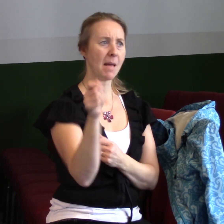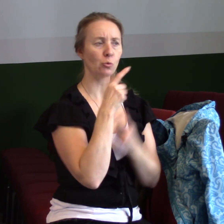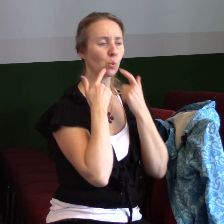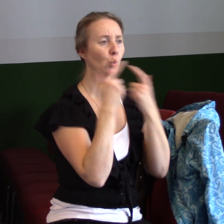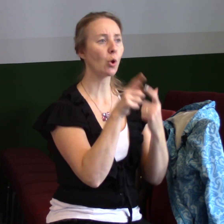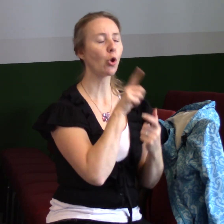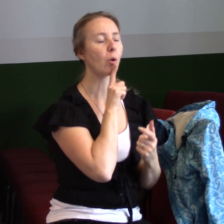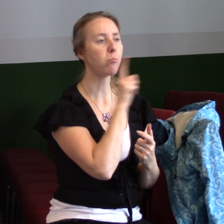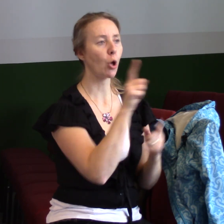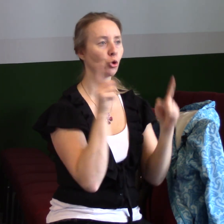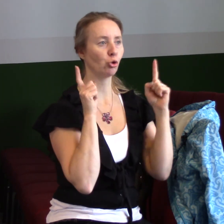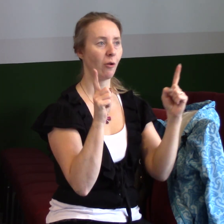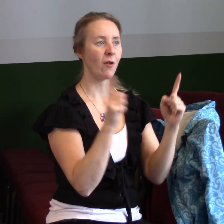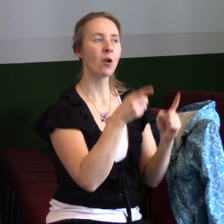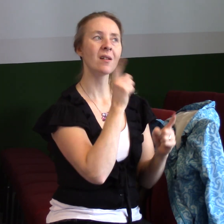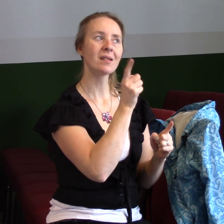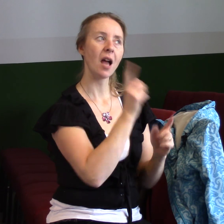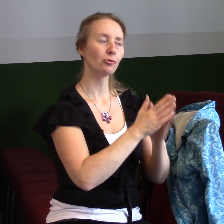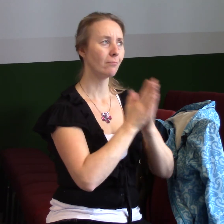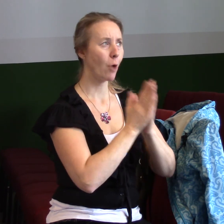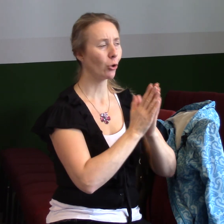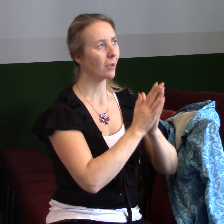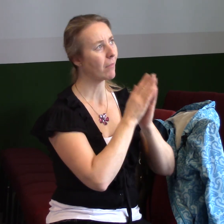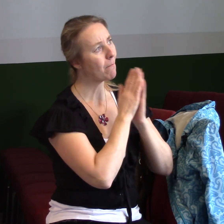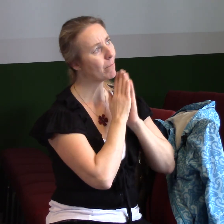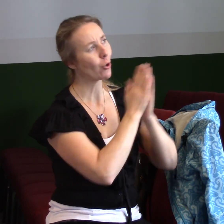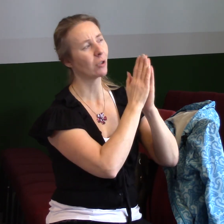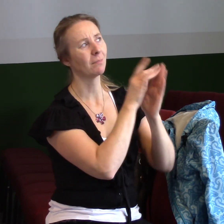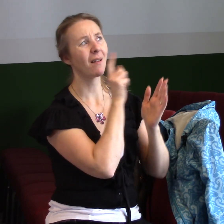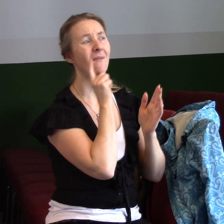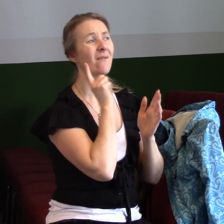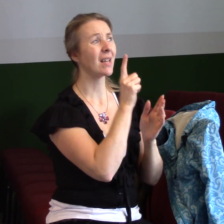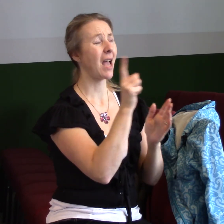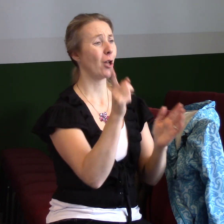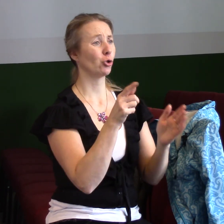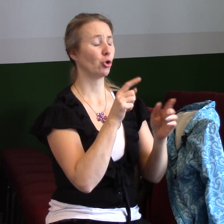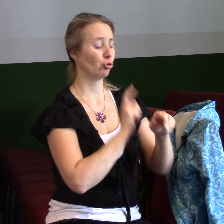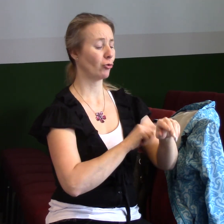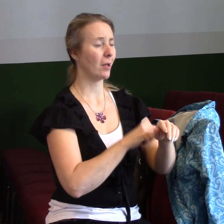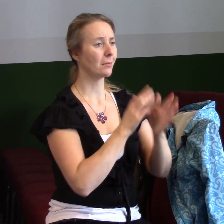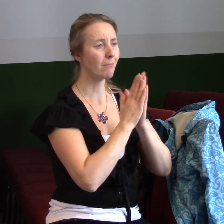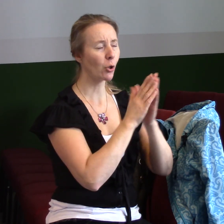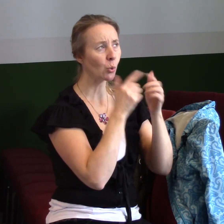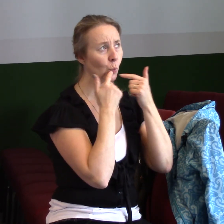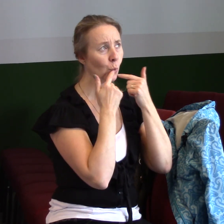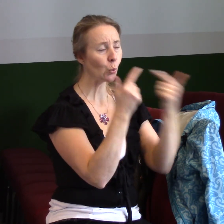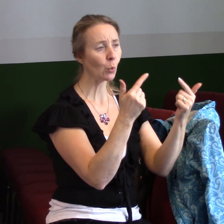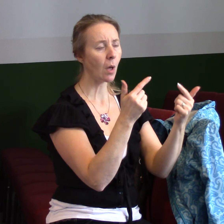Každou modlitbou a prozbou se v každém čase modlete duchem a k tomu bděte s